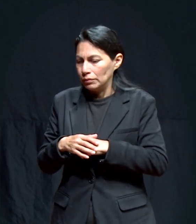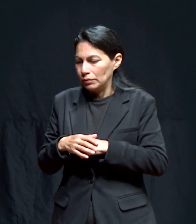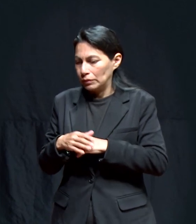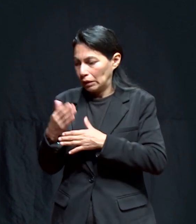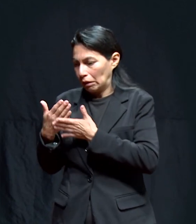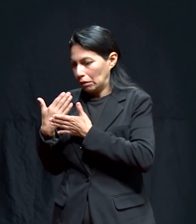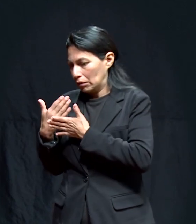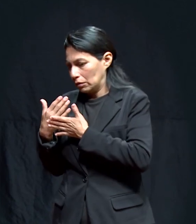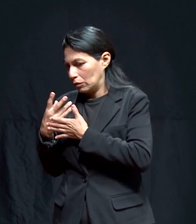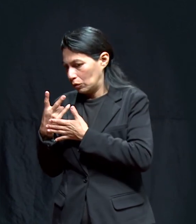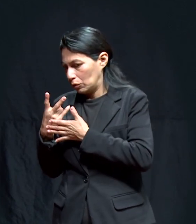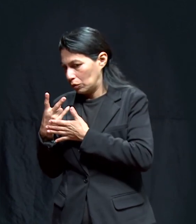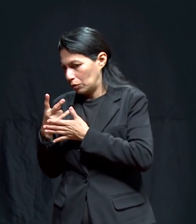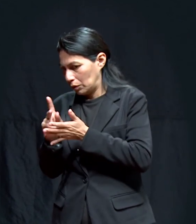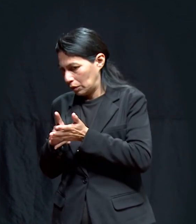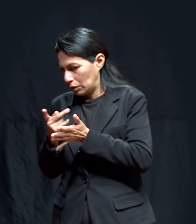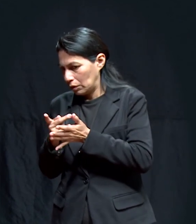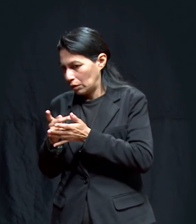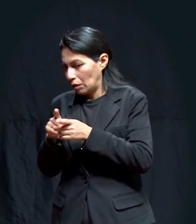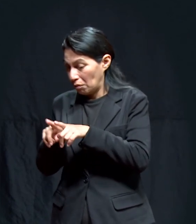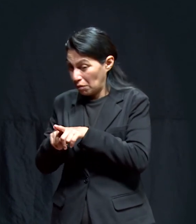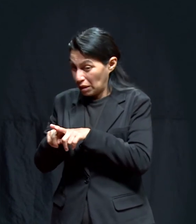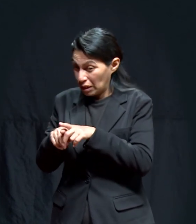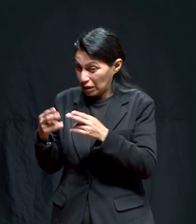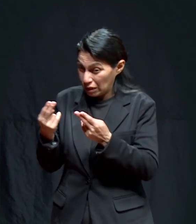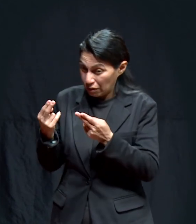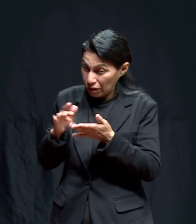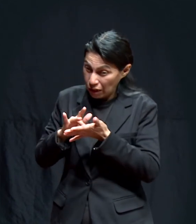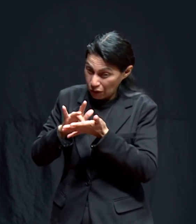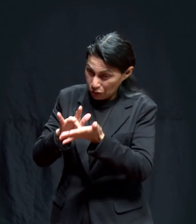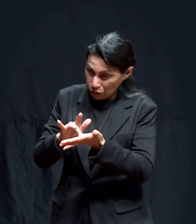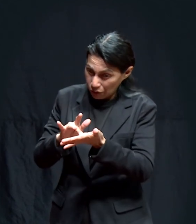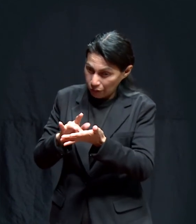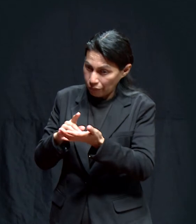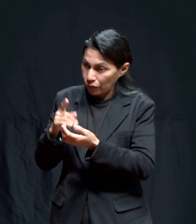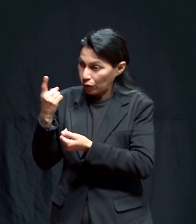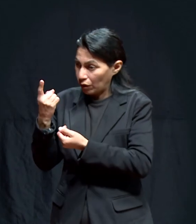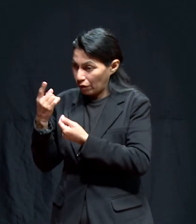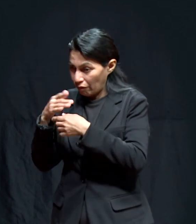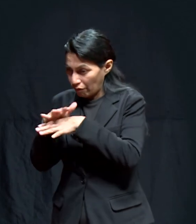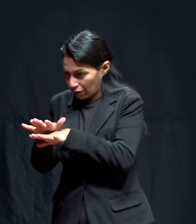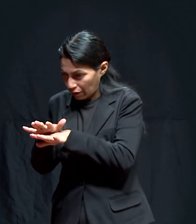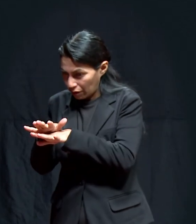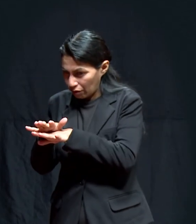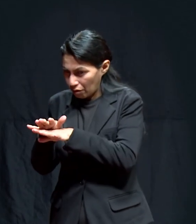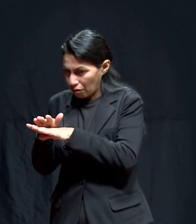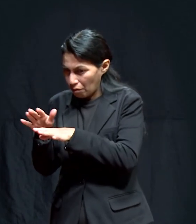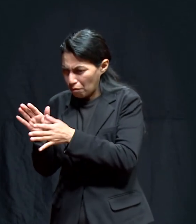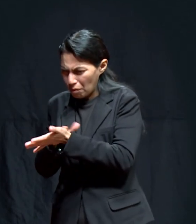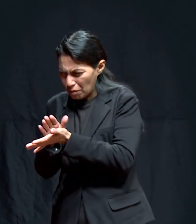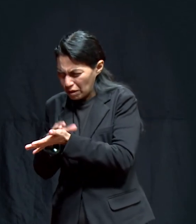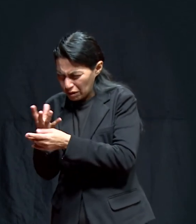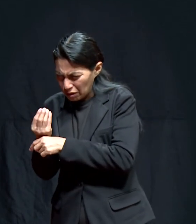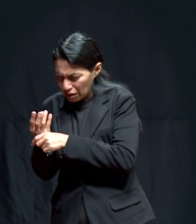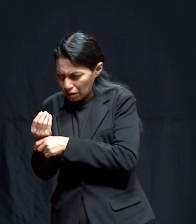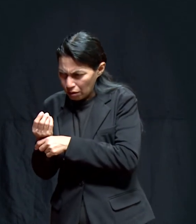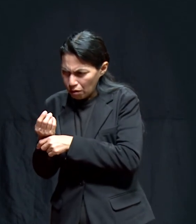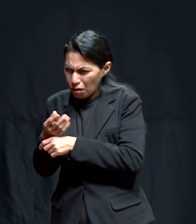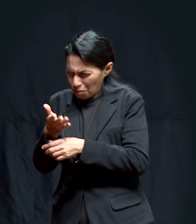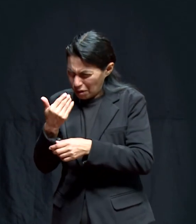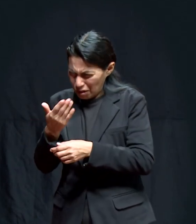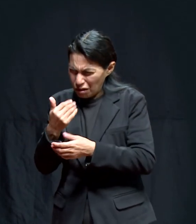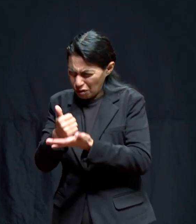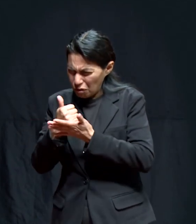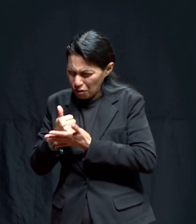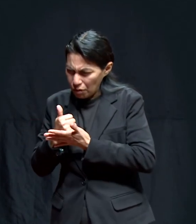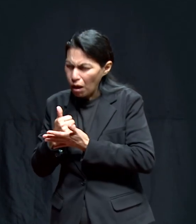hubieron dos hermanas que necesitaban ayuda para hacer algunos papeleos y una tenía que ir al banco y me dice, ayúdame.